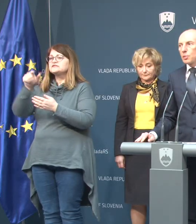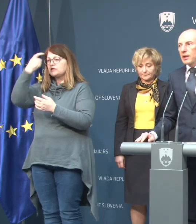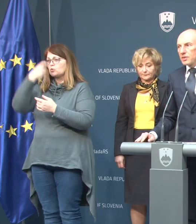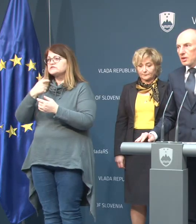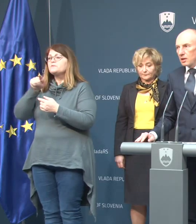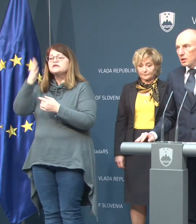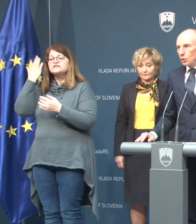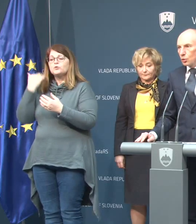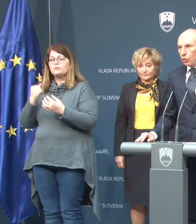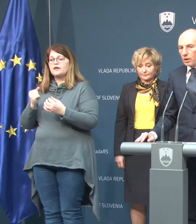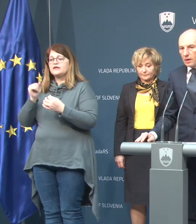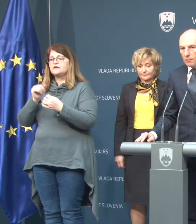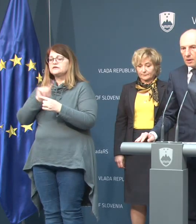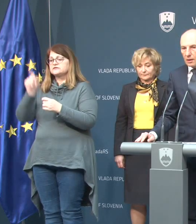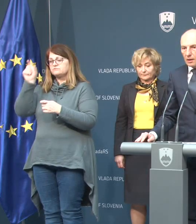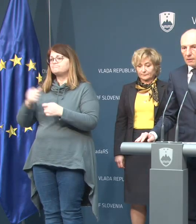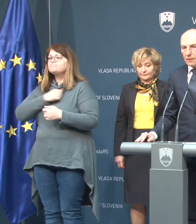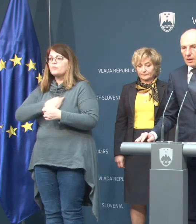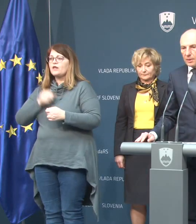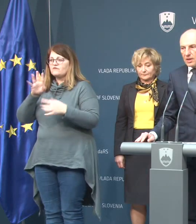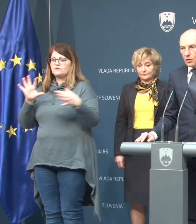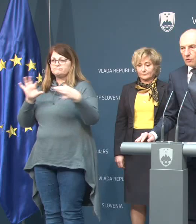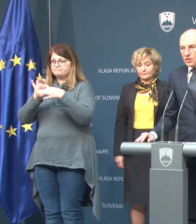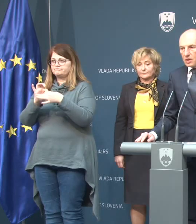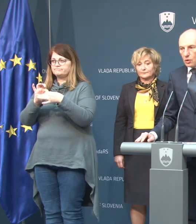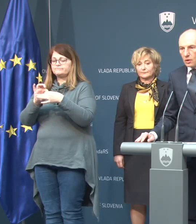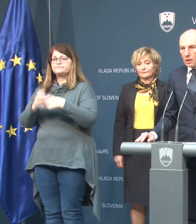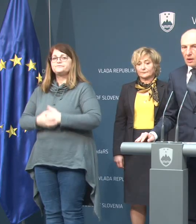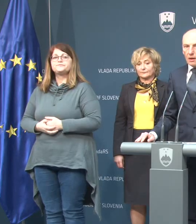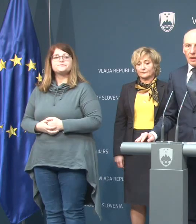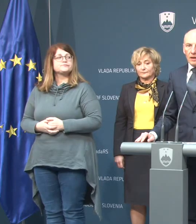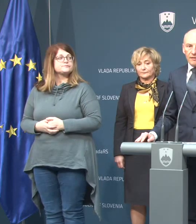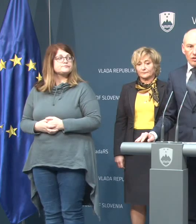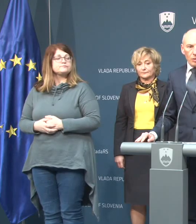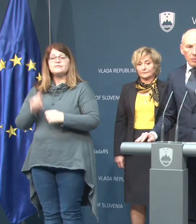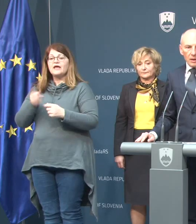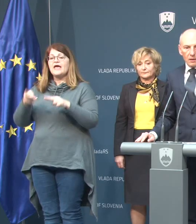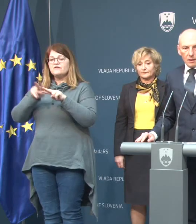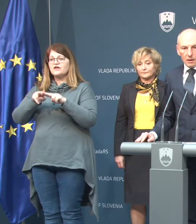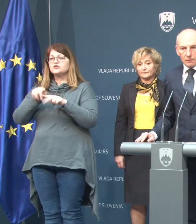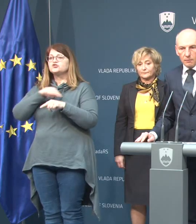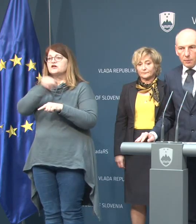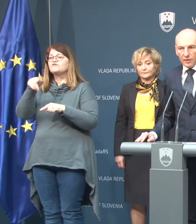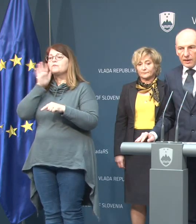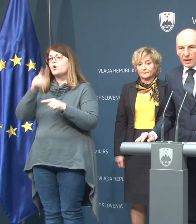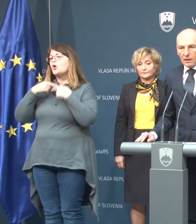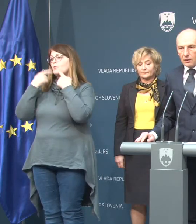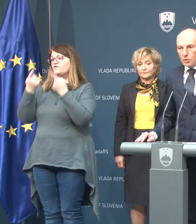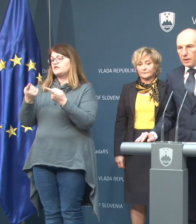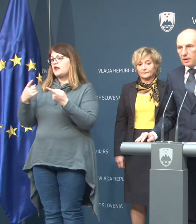oseb, ki so bile z okuženim pacijentom v stiku. Kaj več vam bo pa povedala